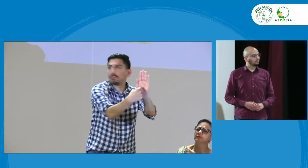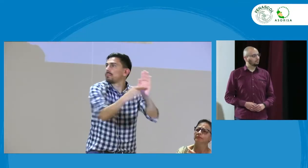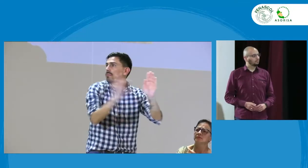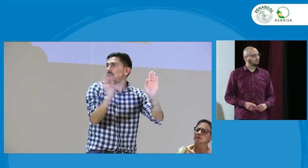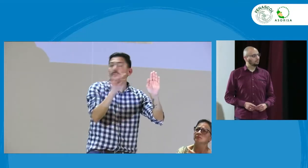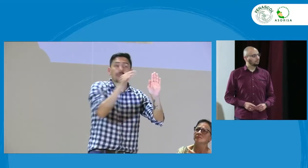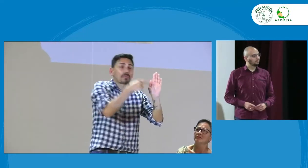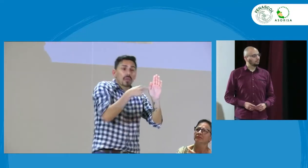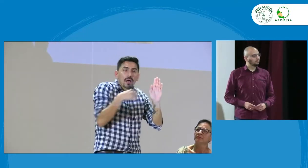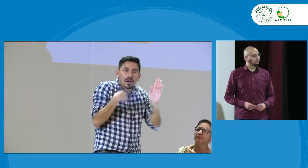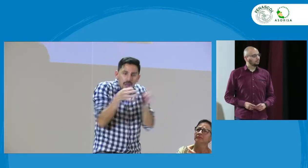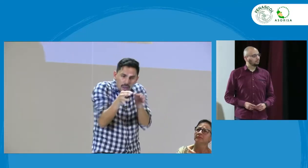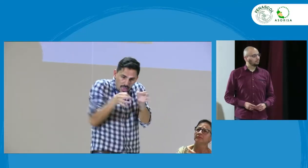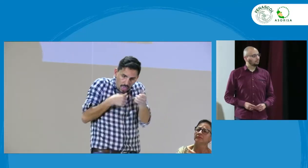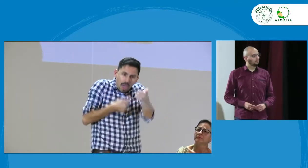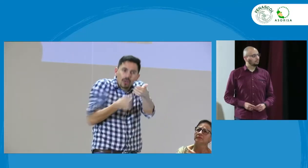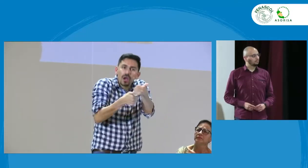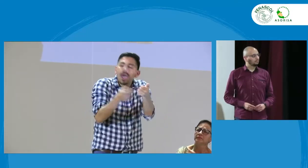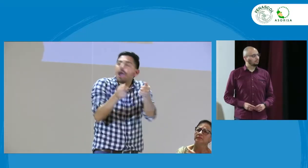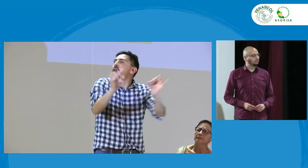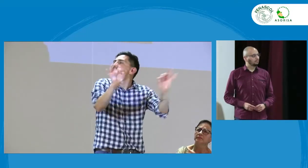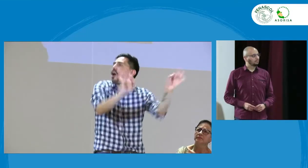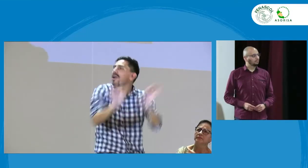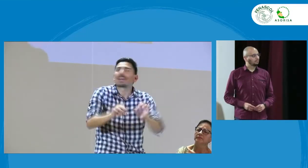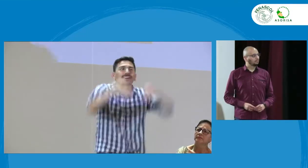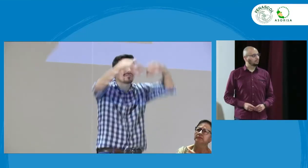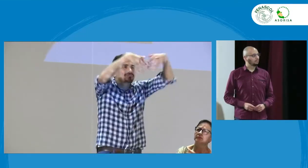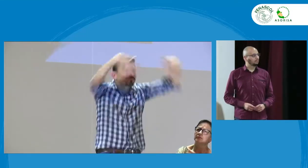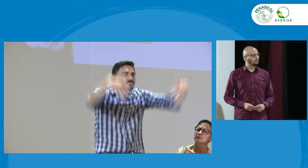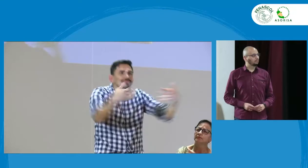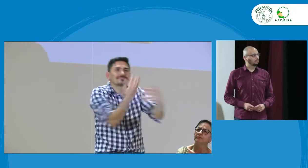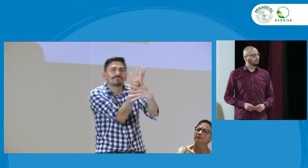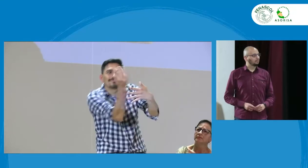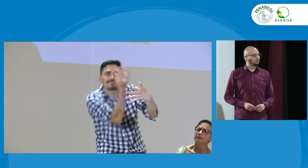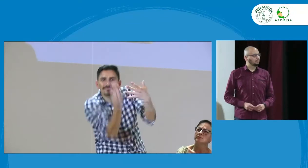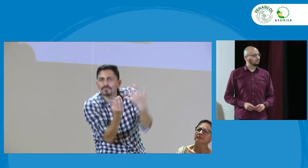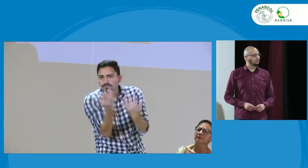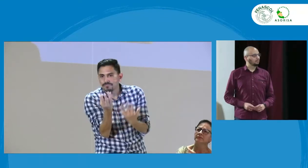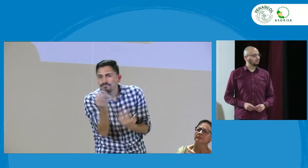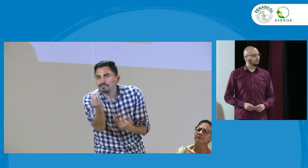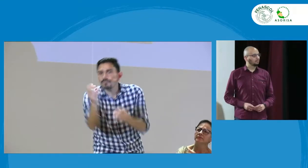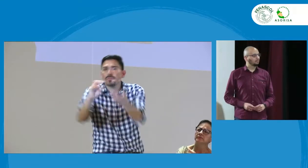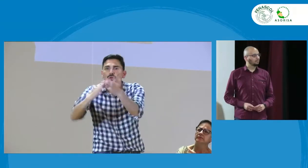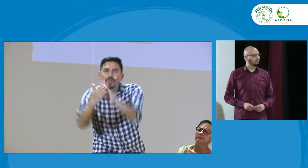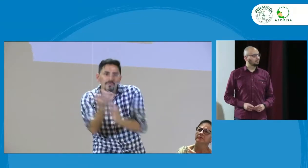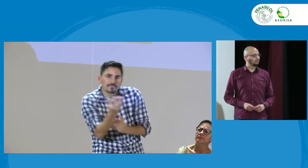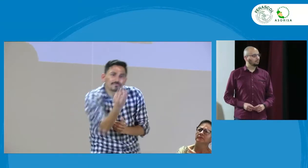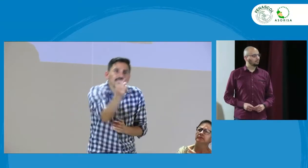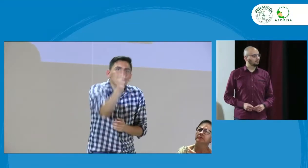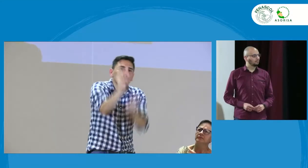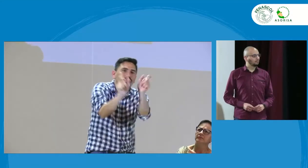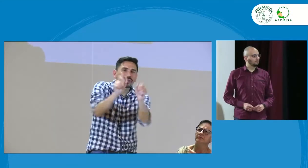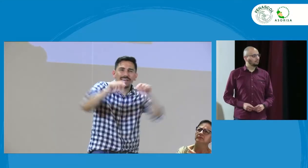educativas y se está mostrando los criterios que muestran el decreto como tal la estructura la